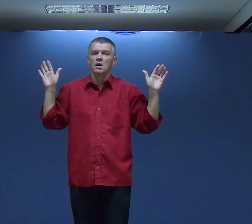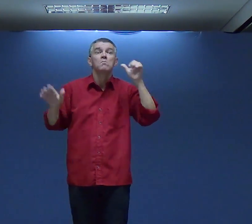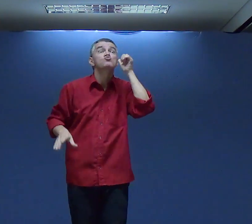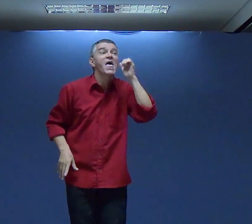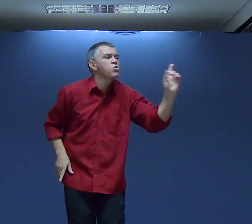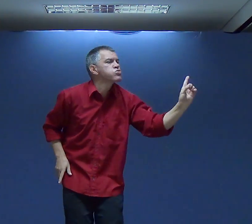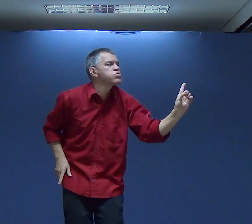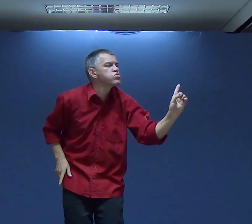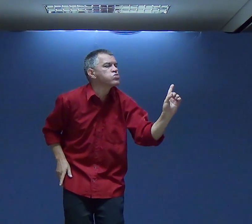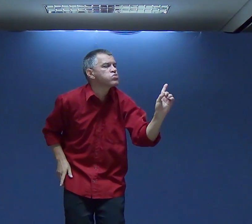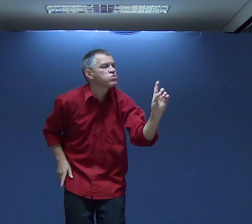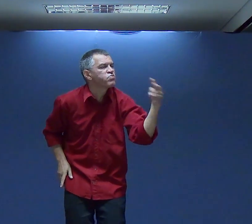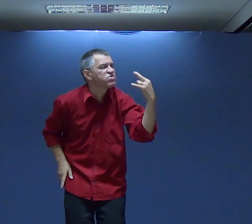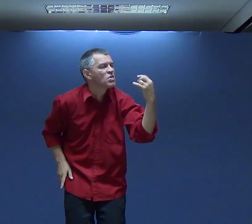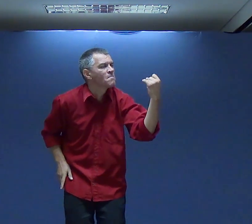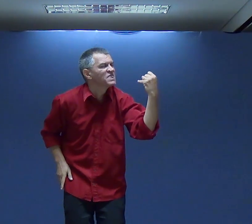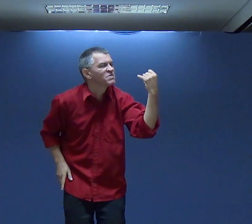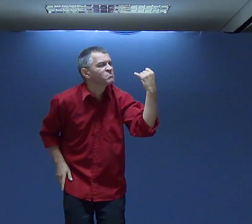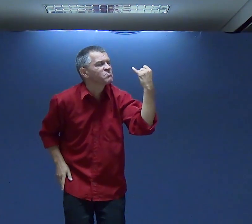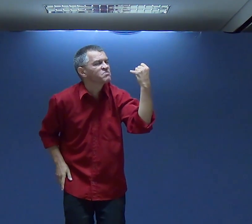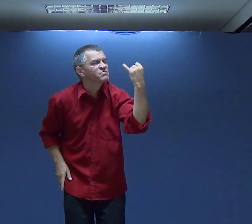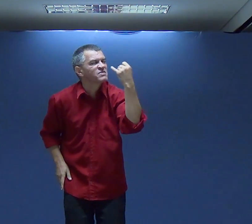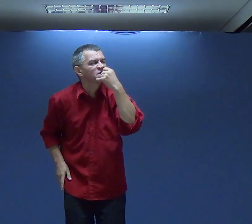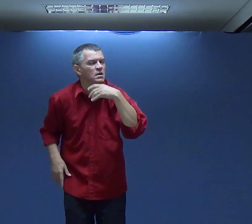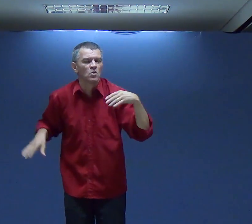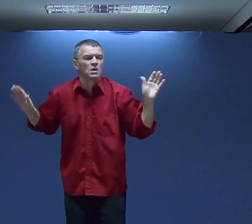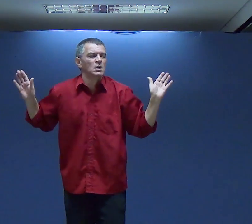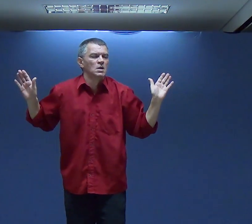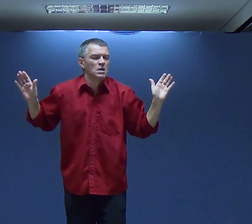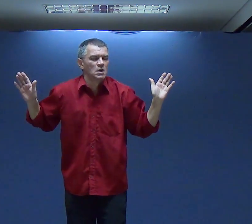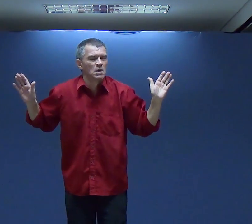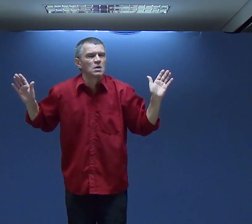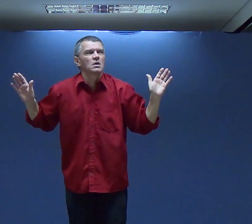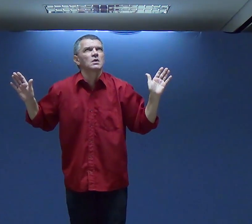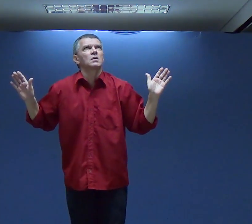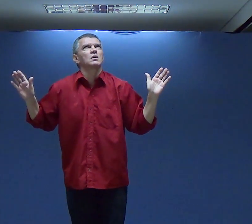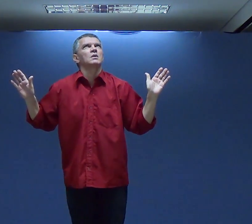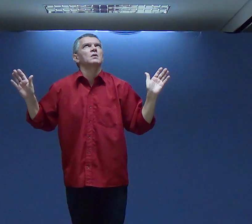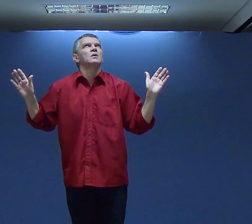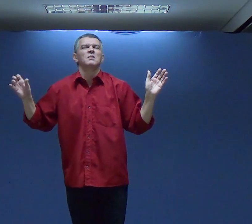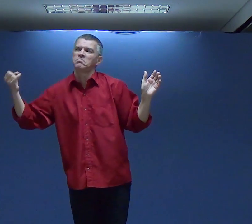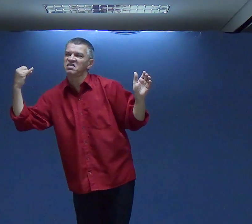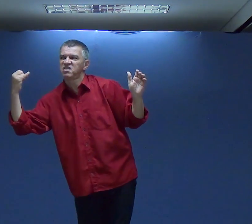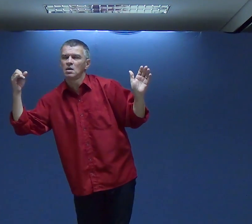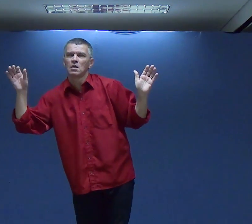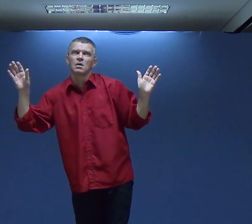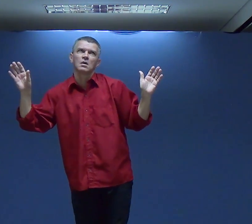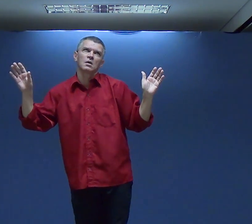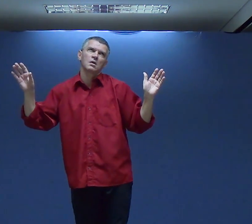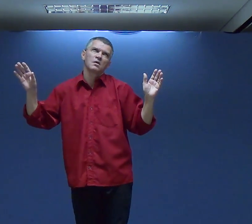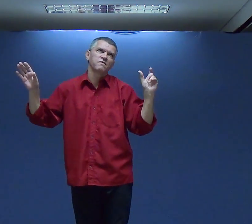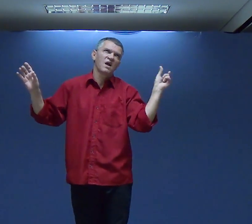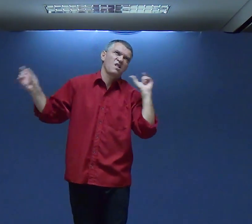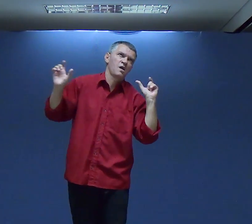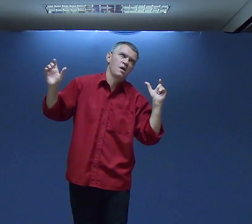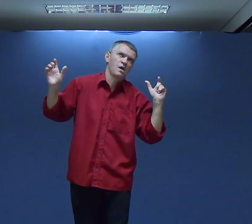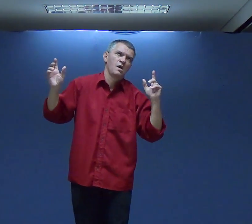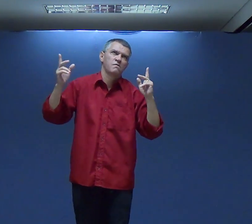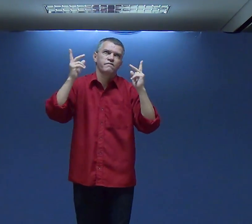atitude Vem uma pessoa Contra mim Alguém Me seduzir Seja o que for Qualquer sedução